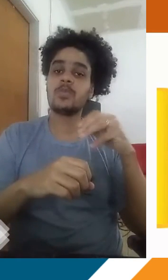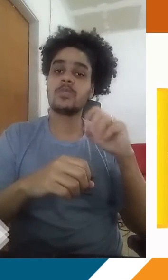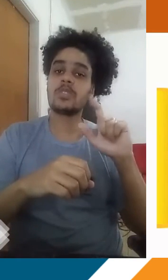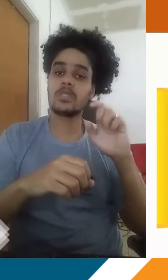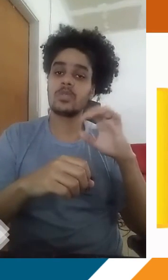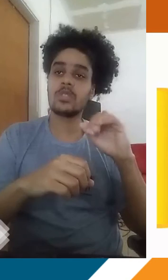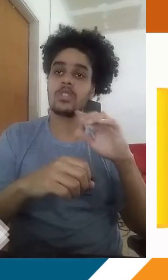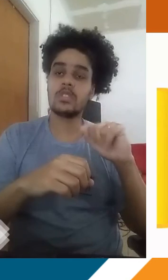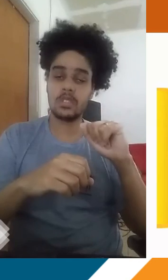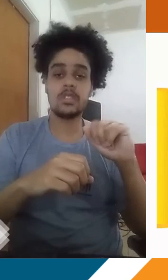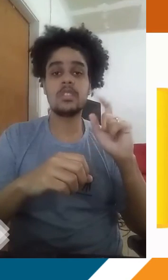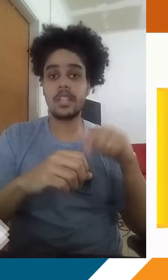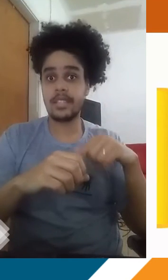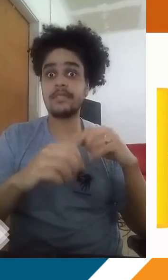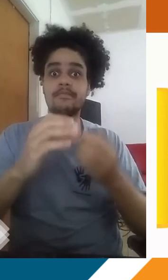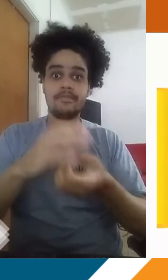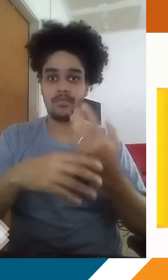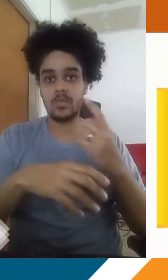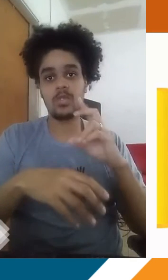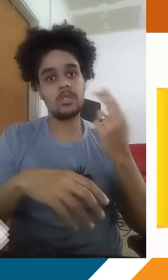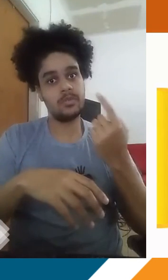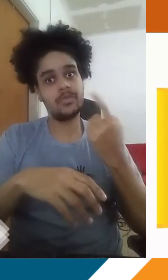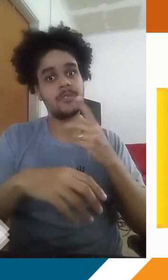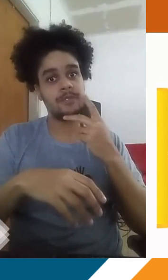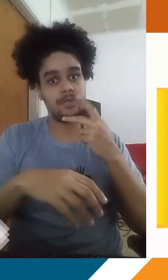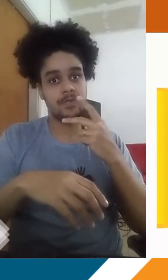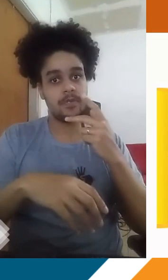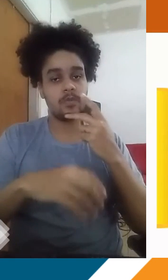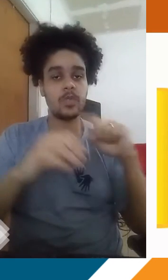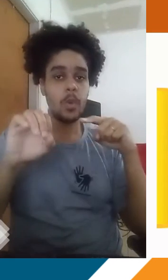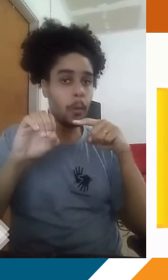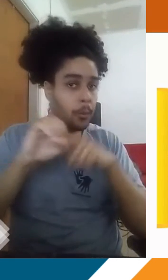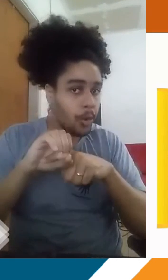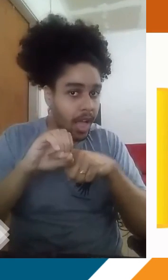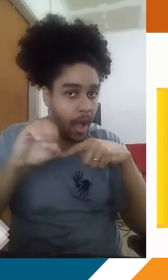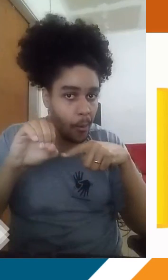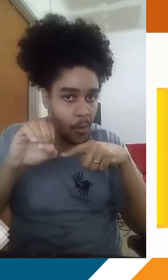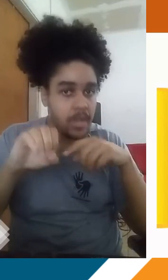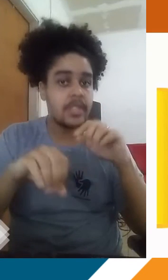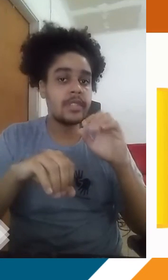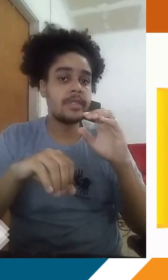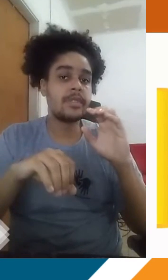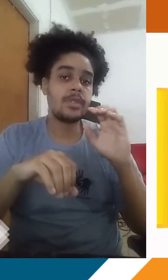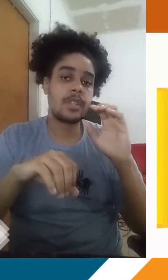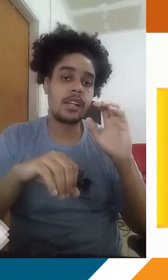e gerando aí o que a gente chama de buraco na camada de ozônio. Onde a gente tem presente esse